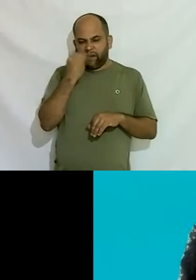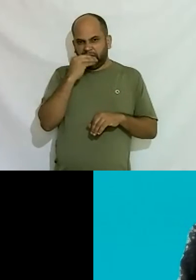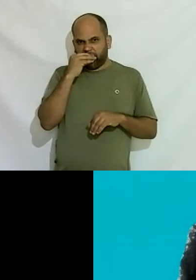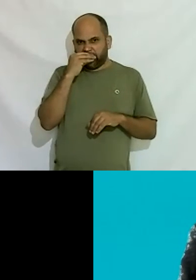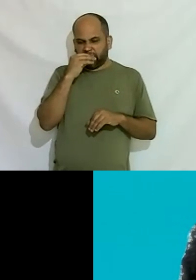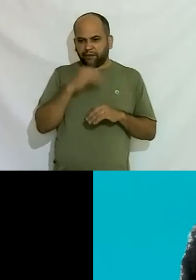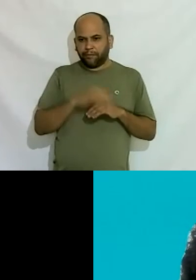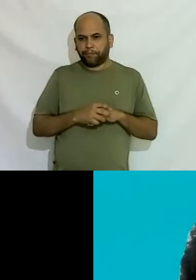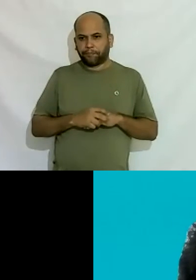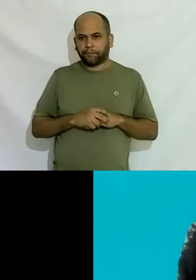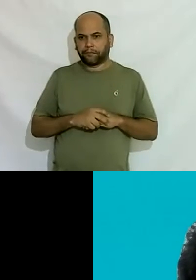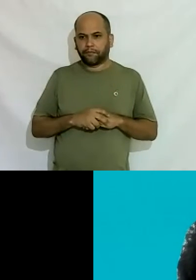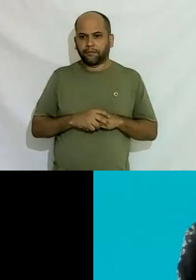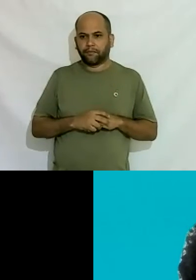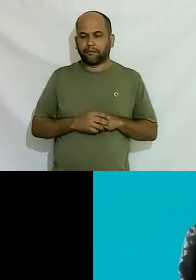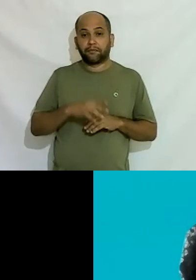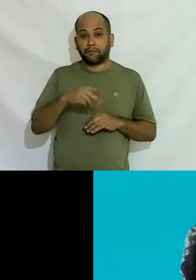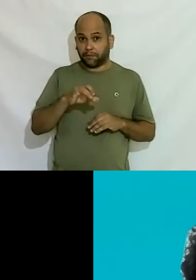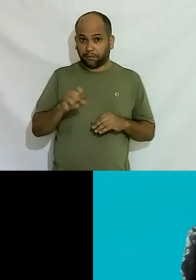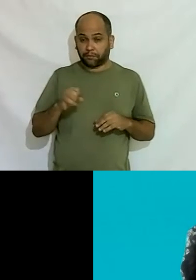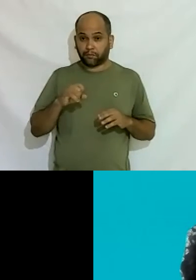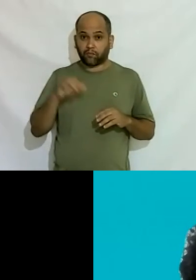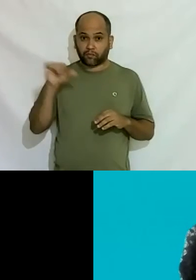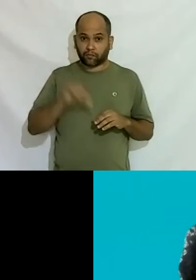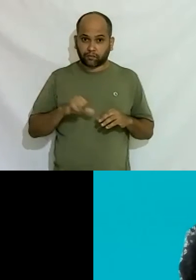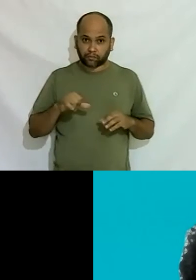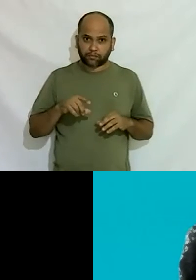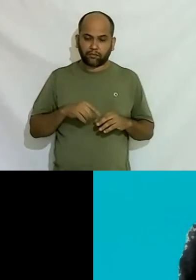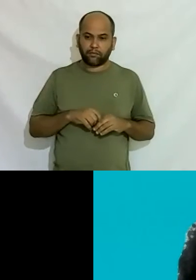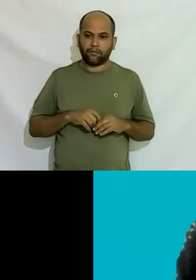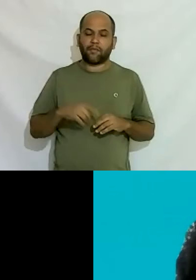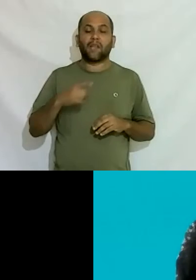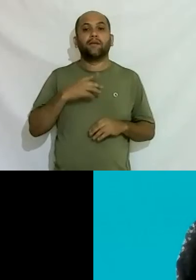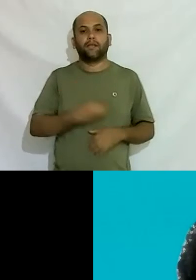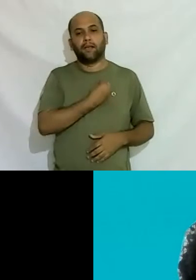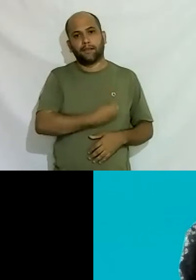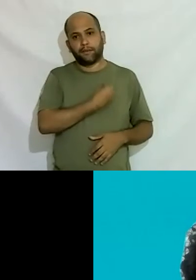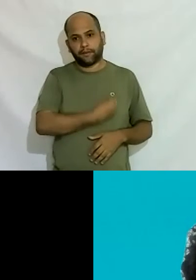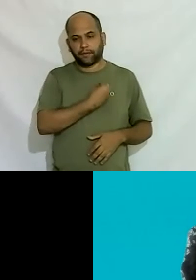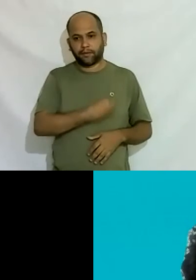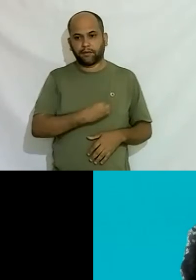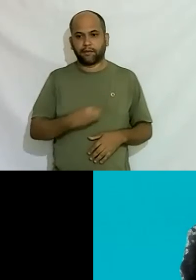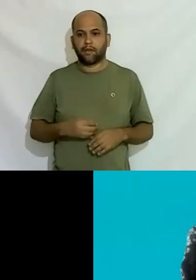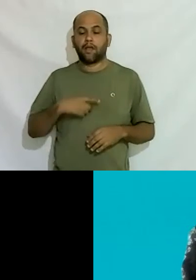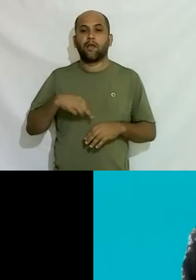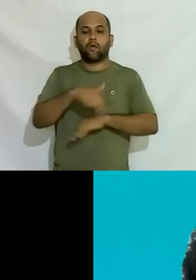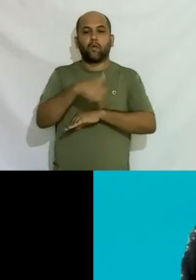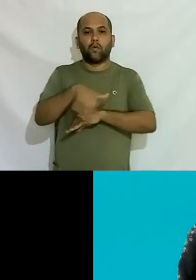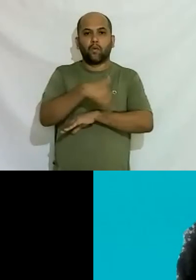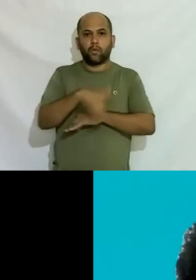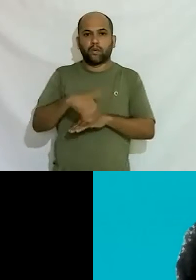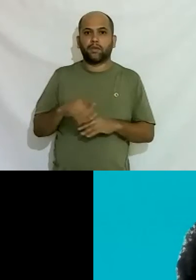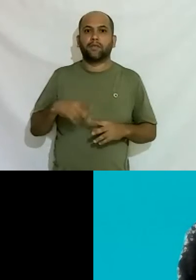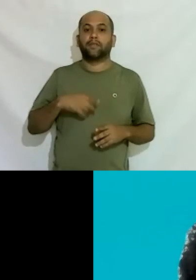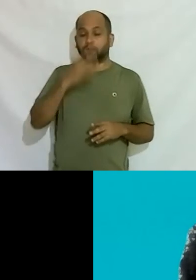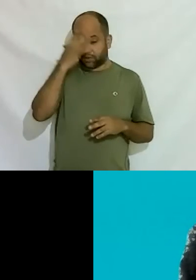menos ruim lidar com o preconceito mas ele existe né eu ando à rua no restaurante tem gente que levanta e sai